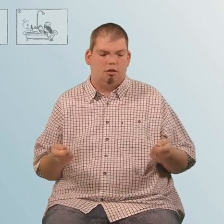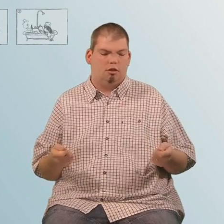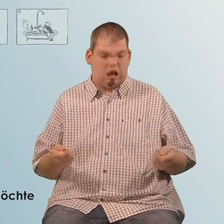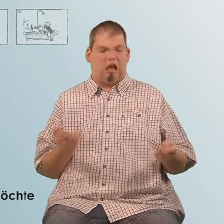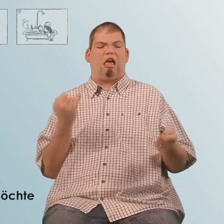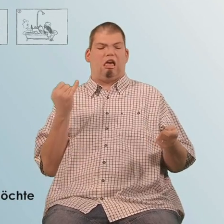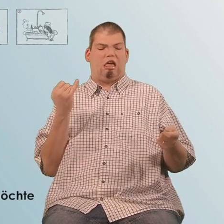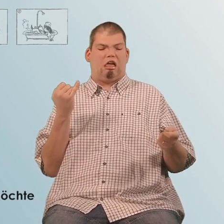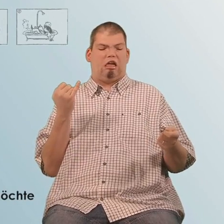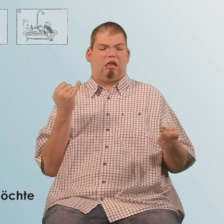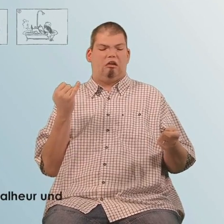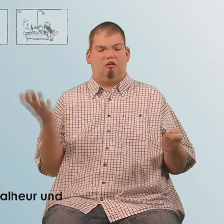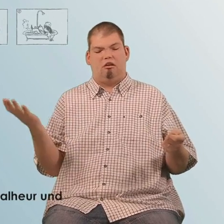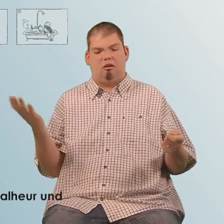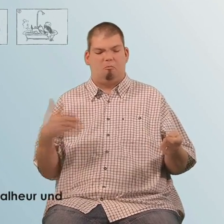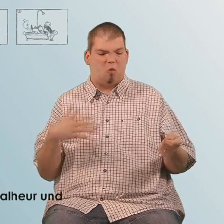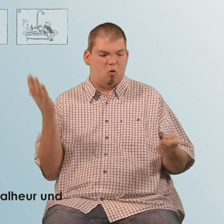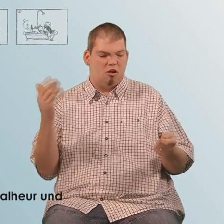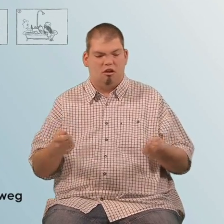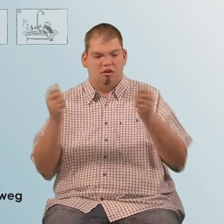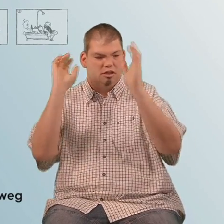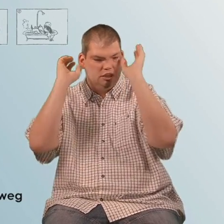Als er ansetzen möchte, bemerkt er das Malheur und gibt das Ganze weg.